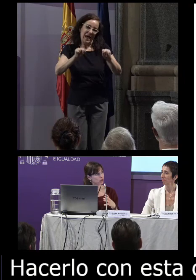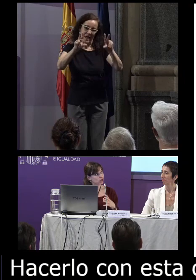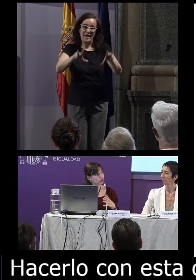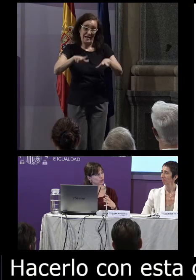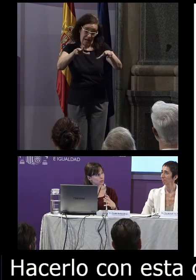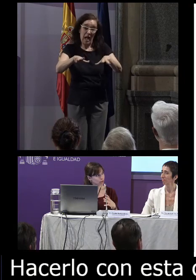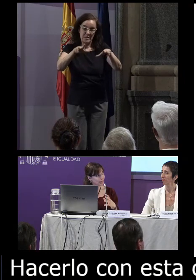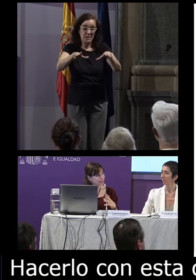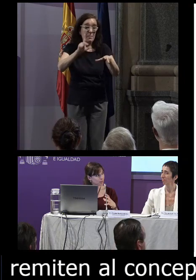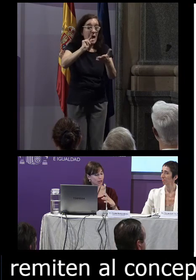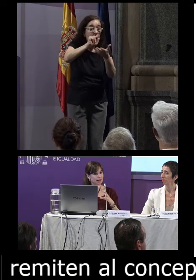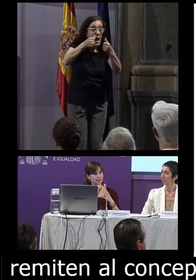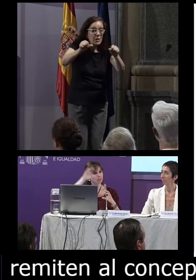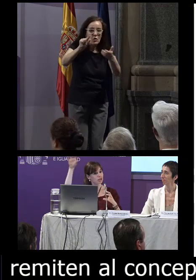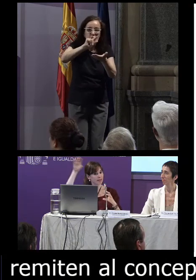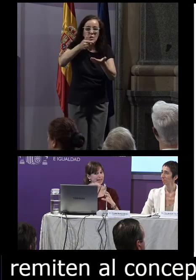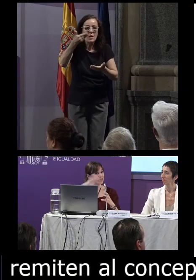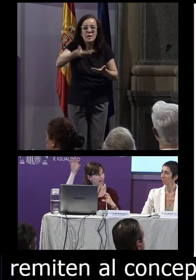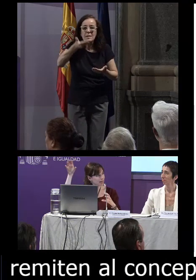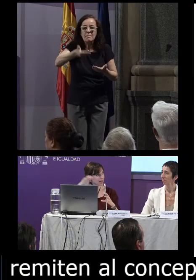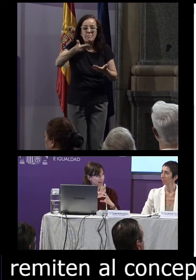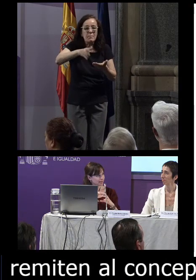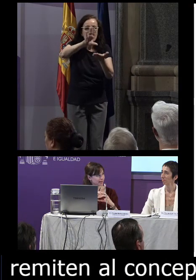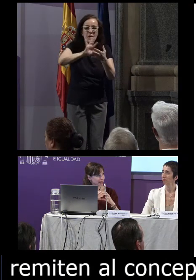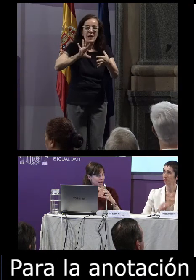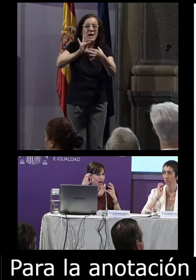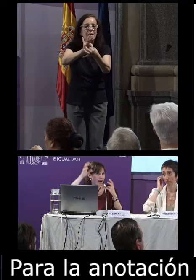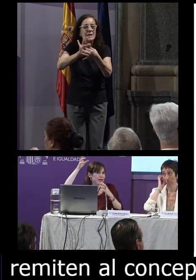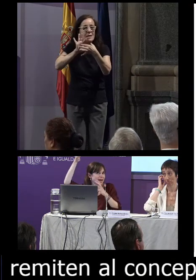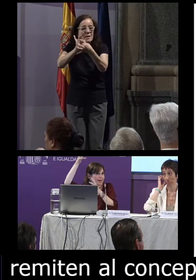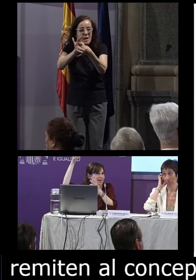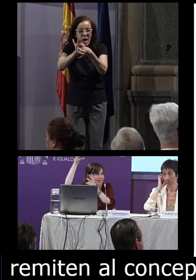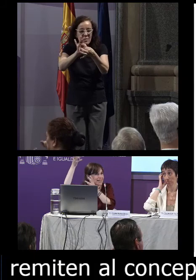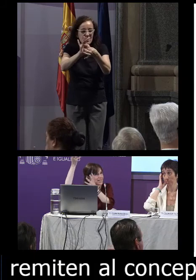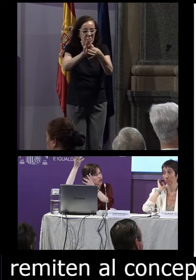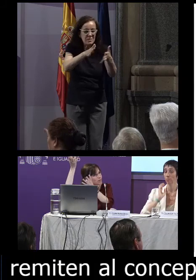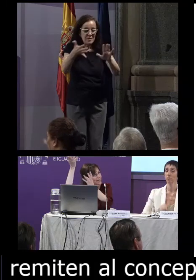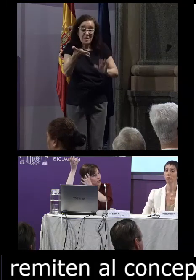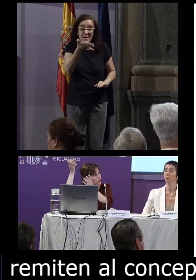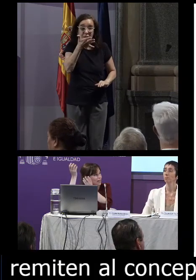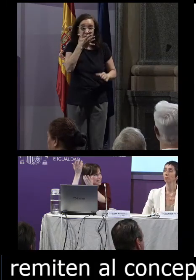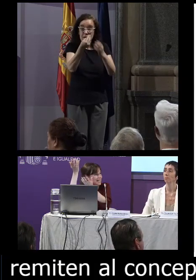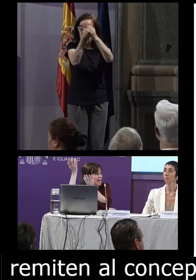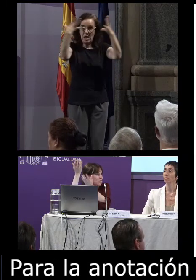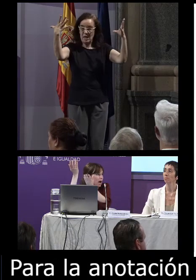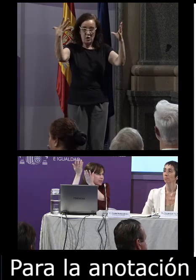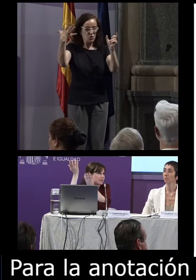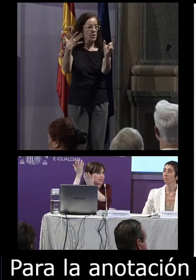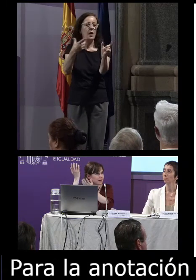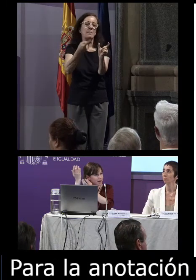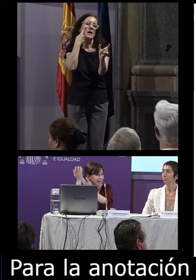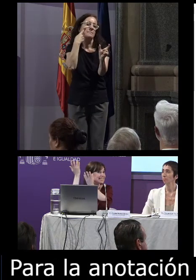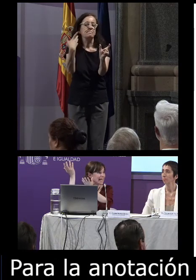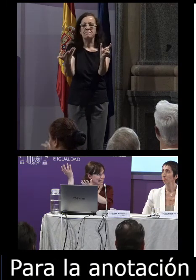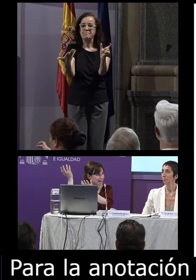la enotación esto es muy importante porque necesitamos hacer el enlace entre el signo abstracto el que sería el más